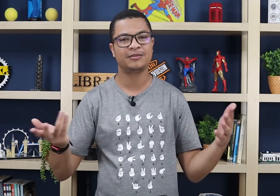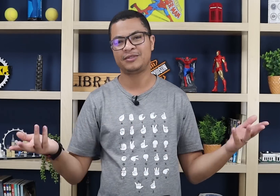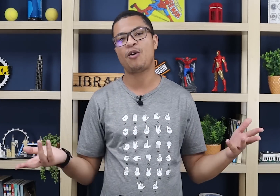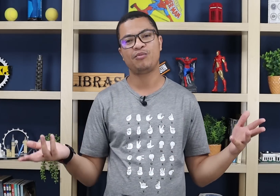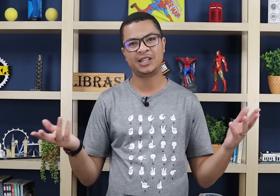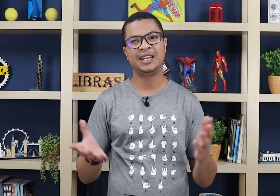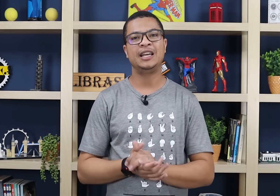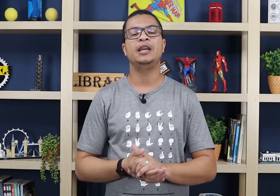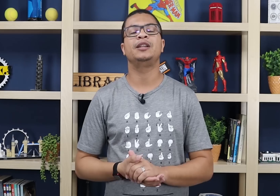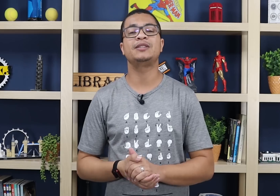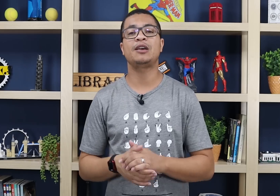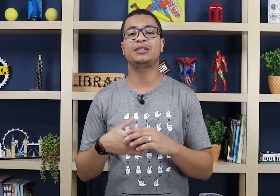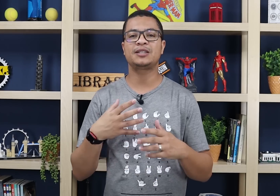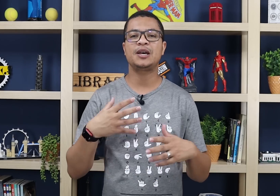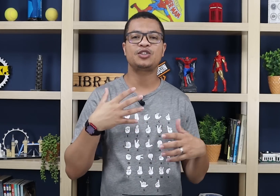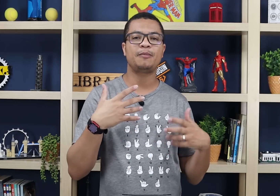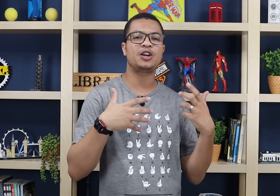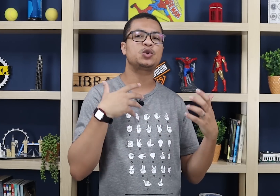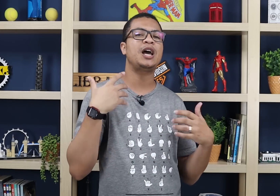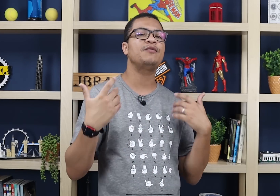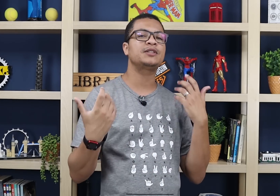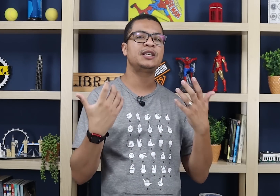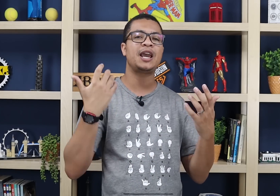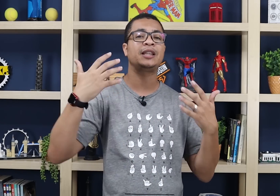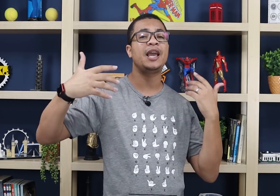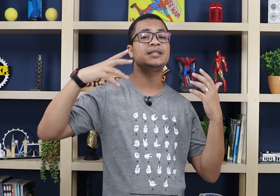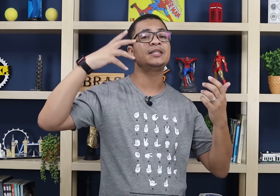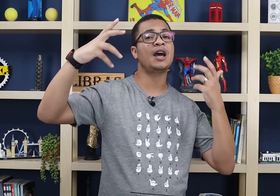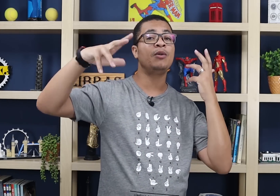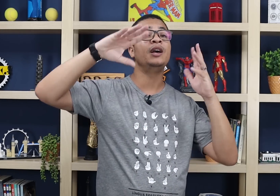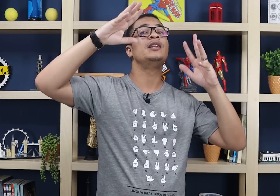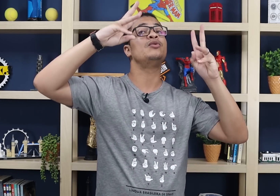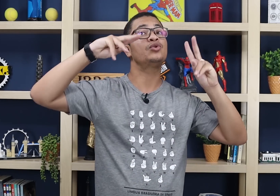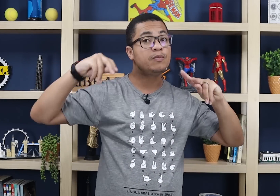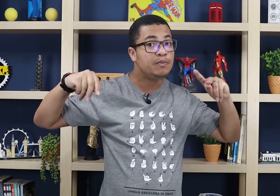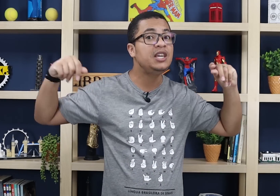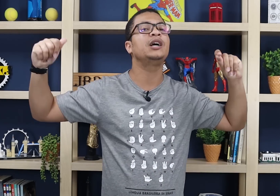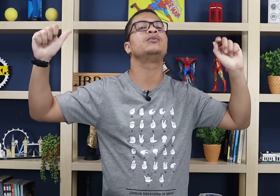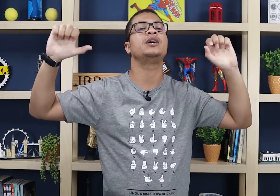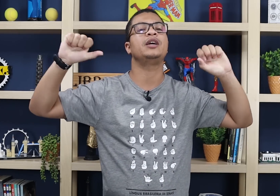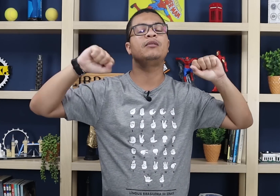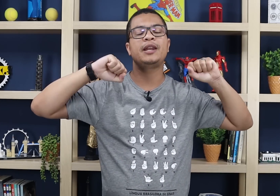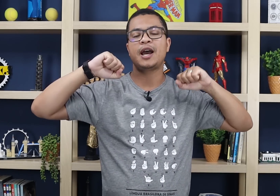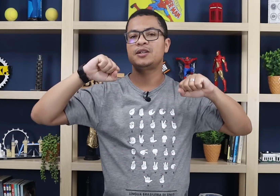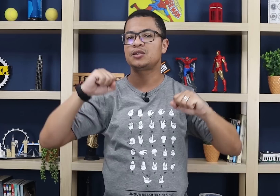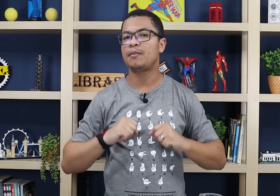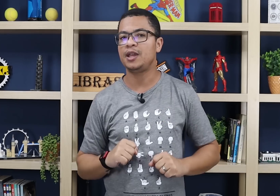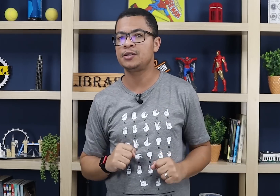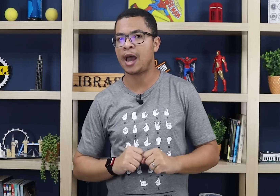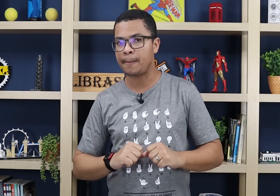não tem como, né? Então essa anotação é só pra ajudar você até esse sinal não sumir com tanta irregularidade da sua mente, tá?